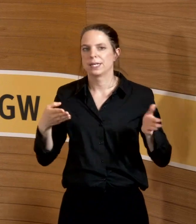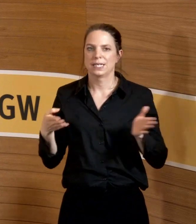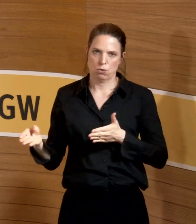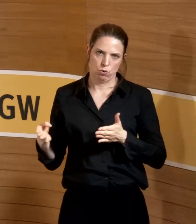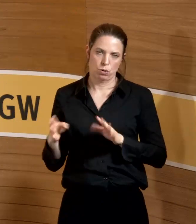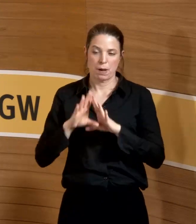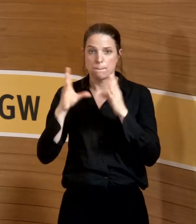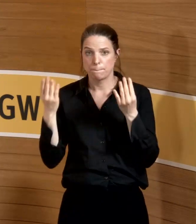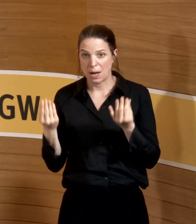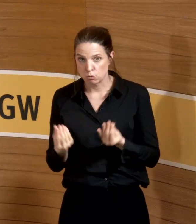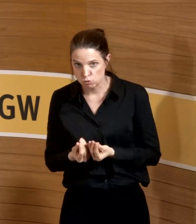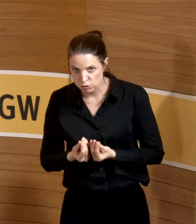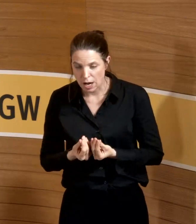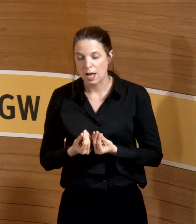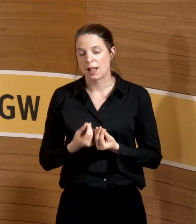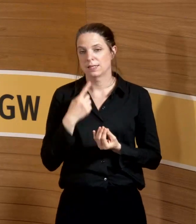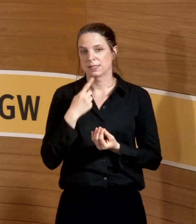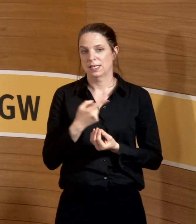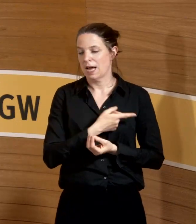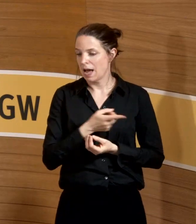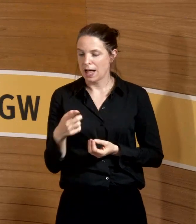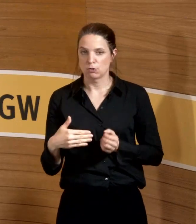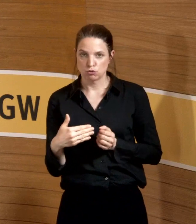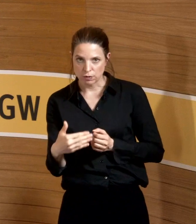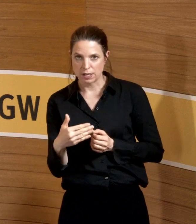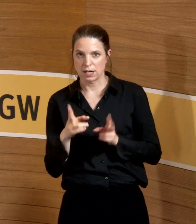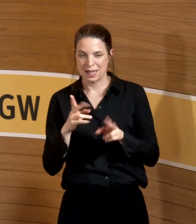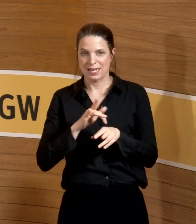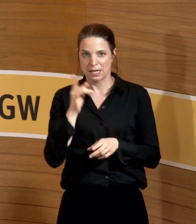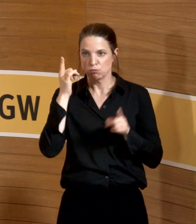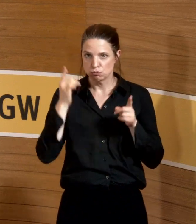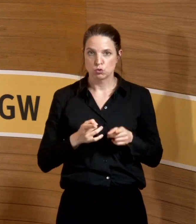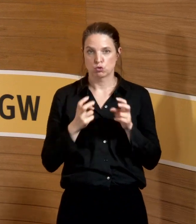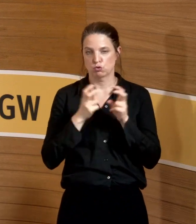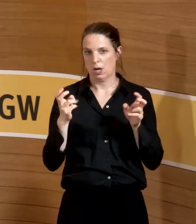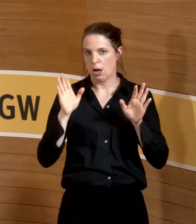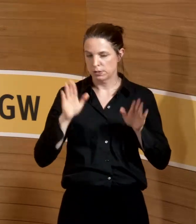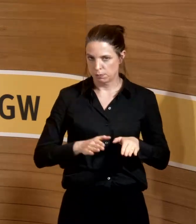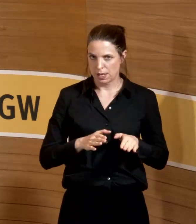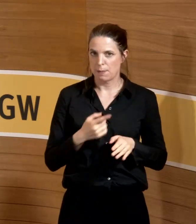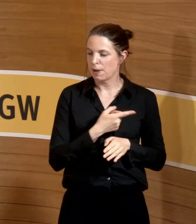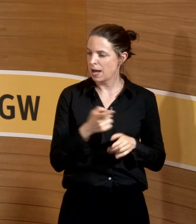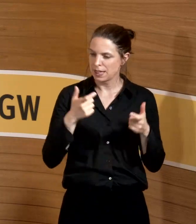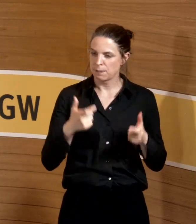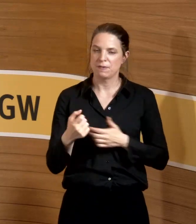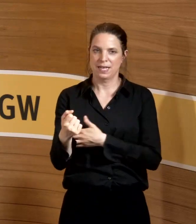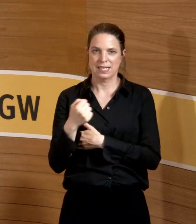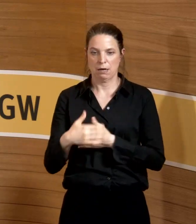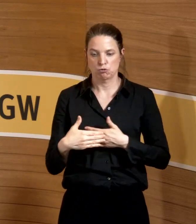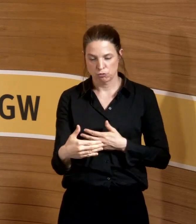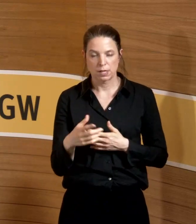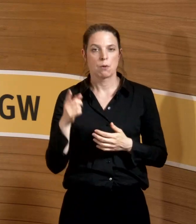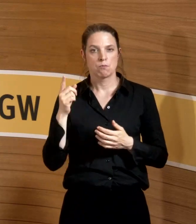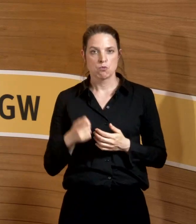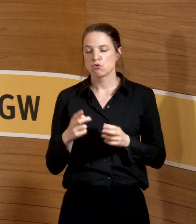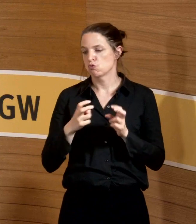pauschal sozusagen dann abgeleitet hat, alle schwangeren Lehrerinnen bleiben jetzt zu Hause, alle schwangeren Pflegekräfte, alle Schwangeren im